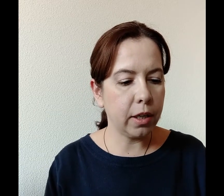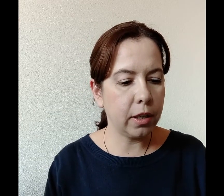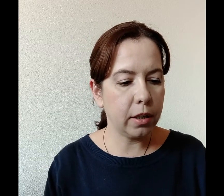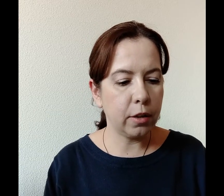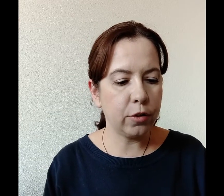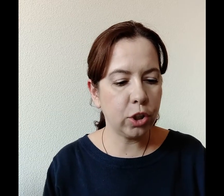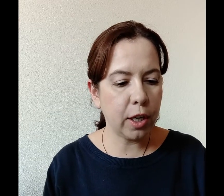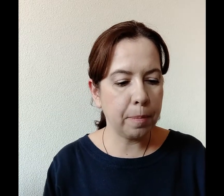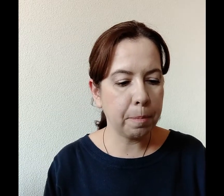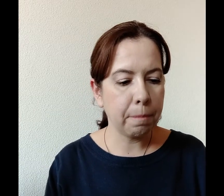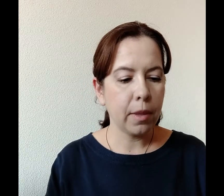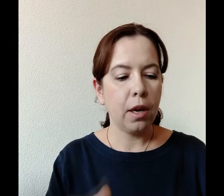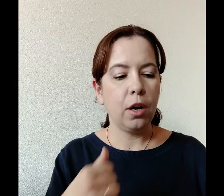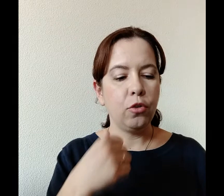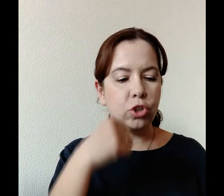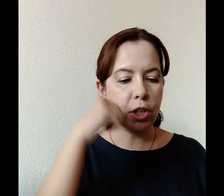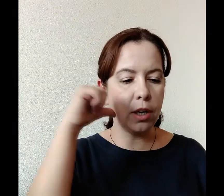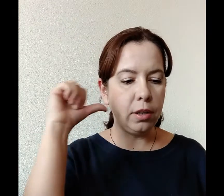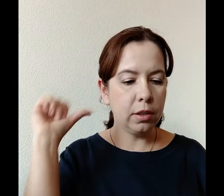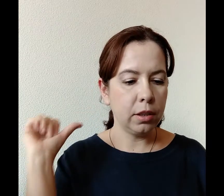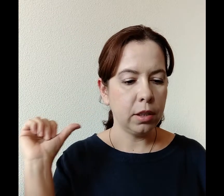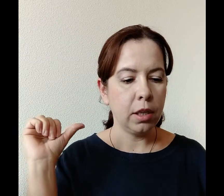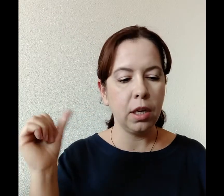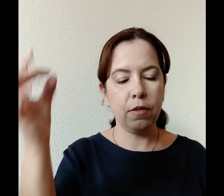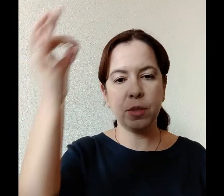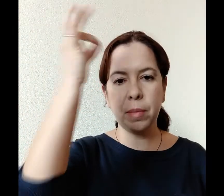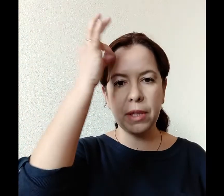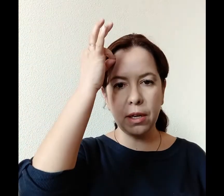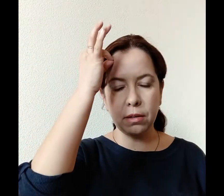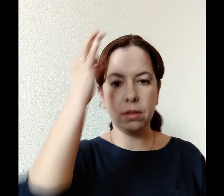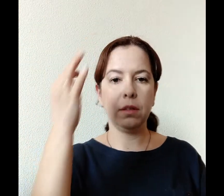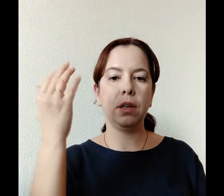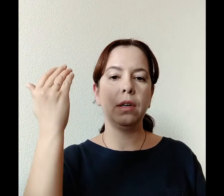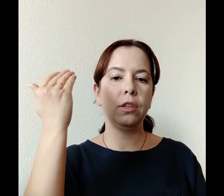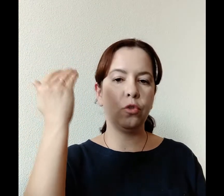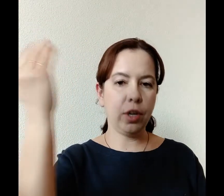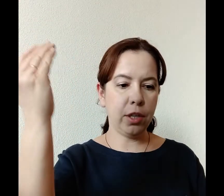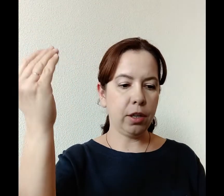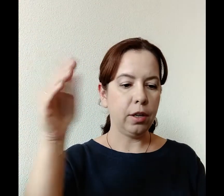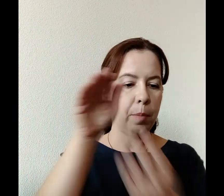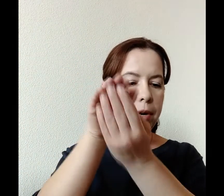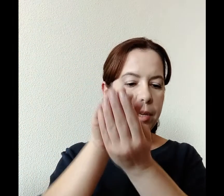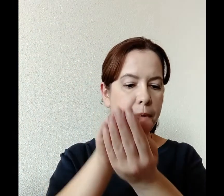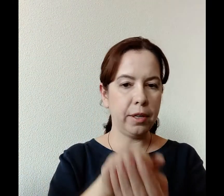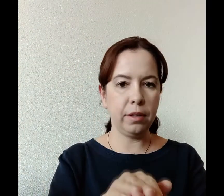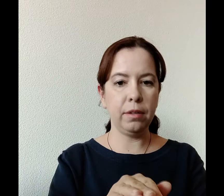как вчера. Вчера вспоминал Твое погребение